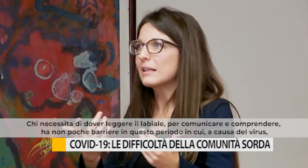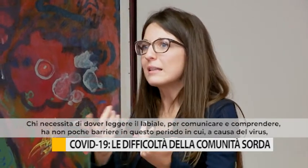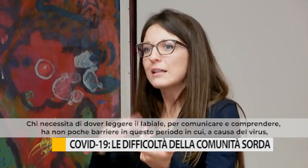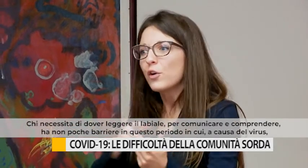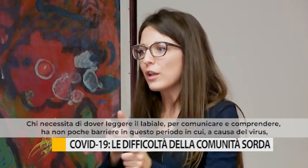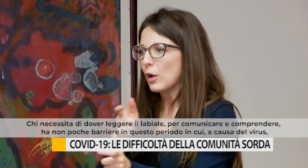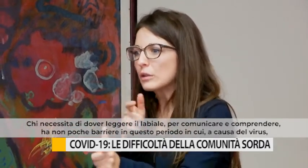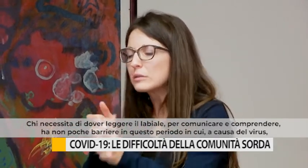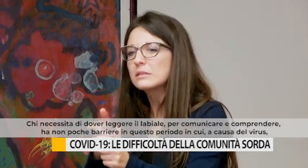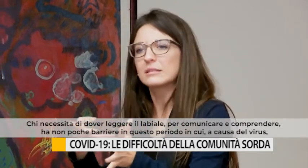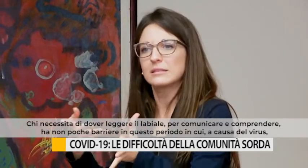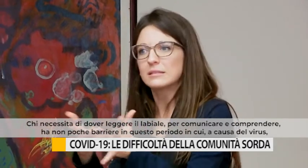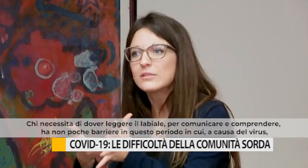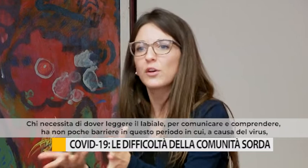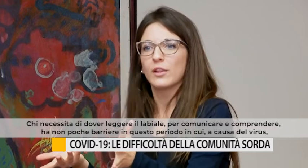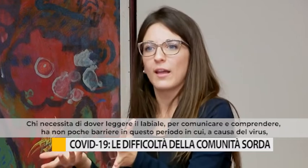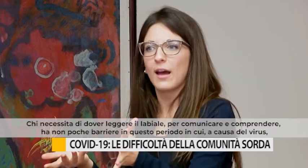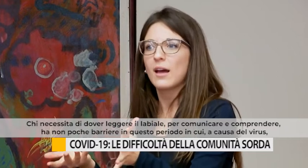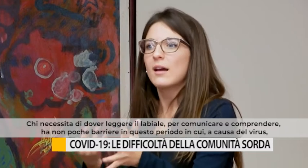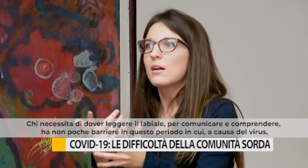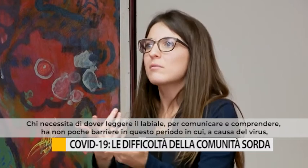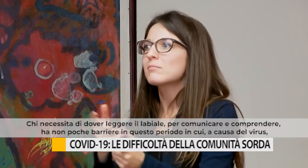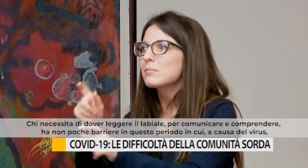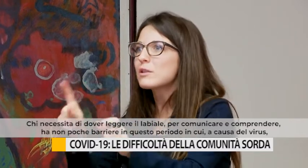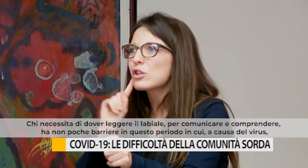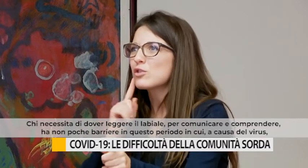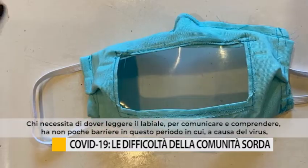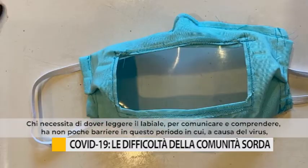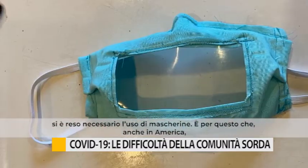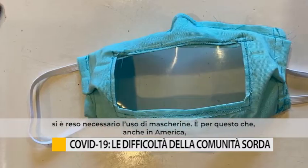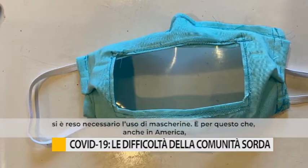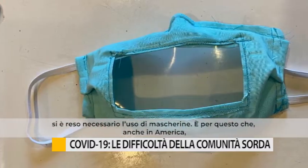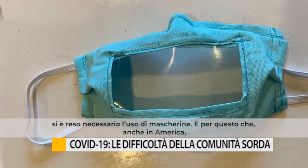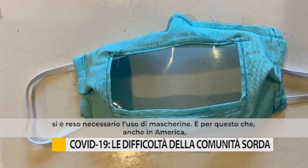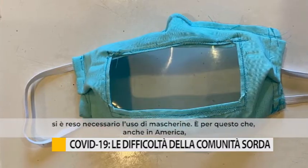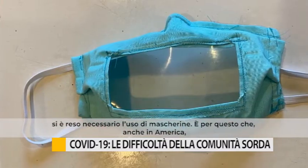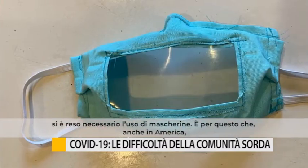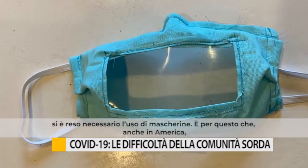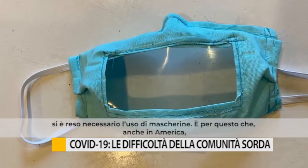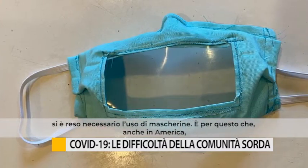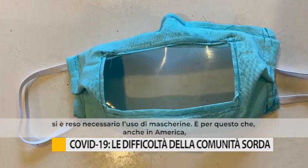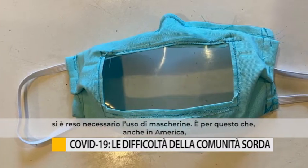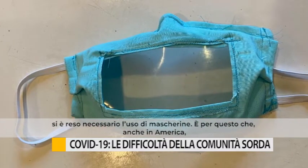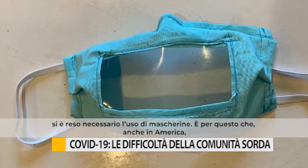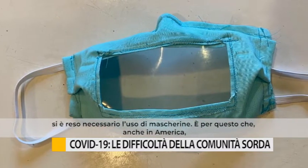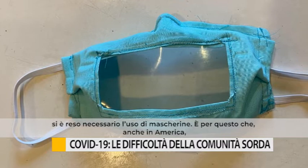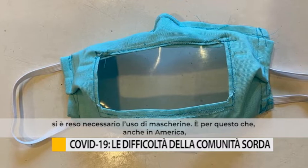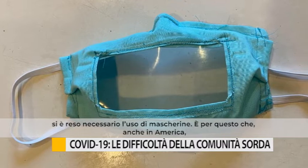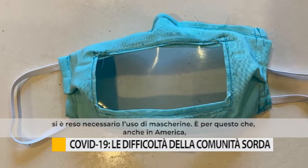hanno un poche barriere in questo periodo in cui, a causa del virus, si è reso necessario l'uso di mascherine. È per questo